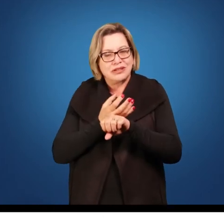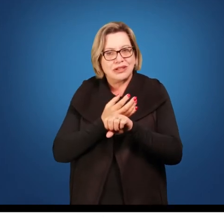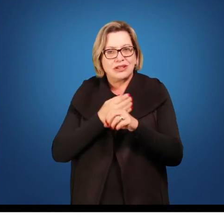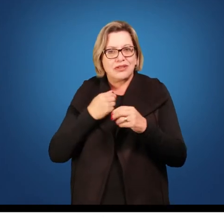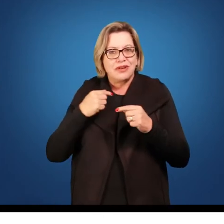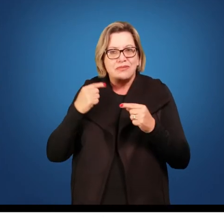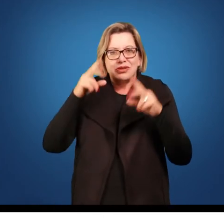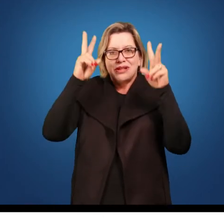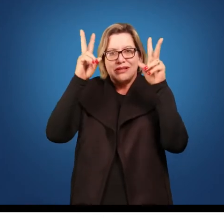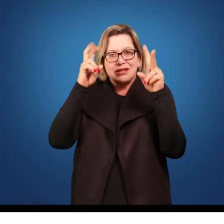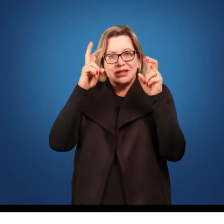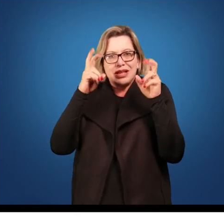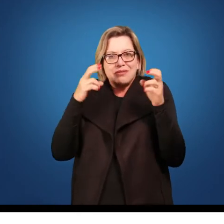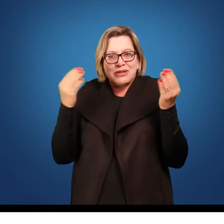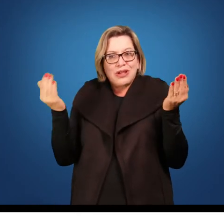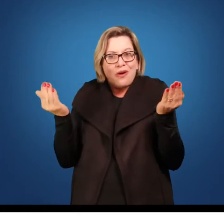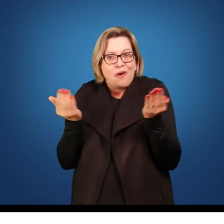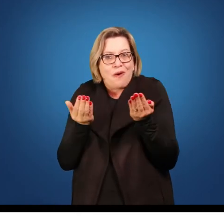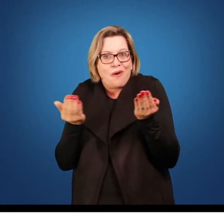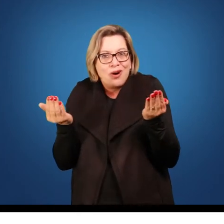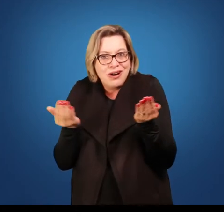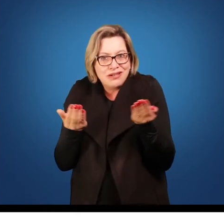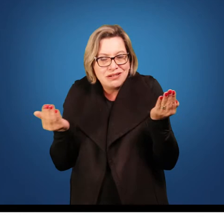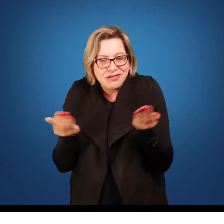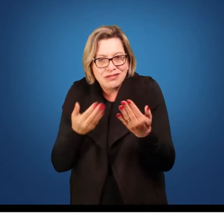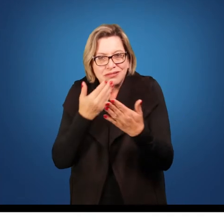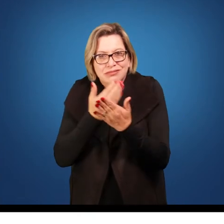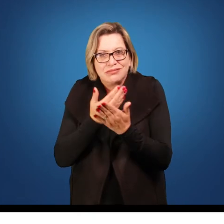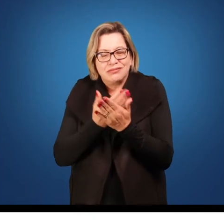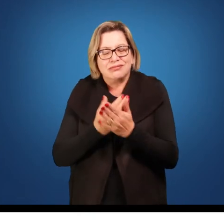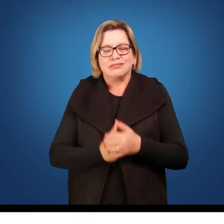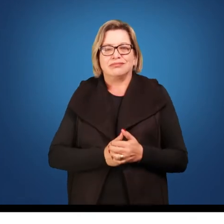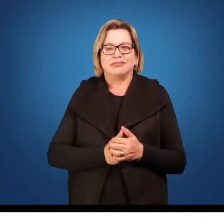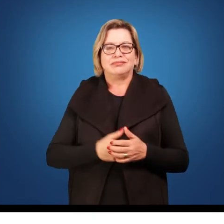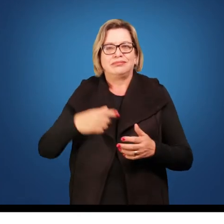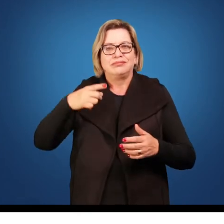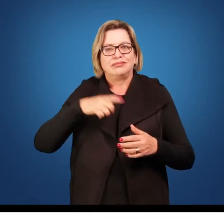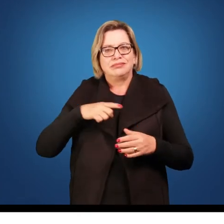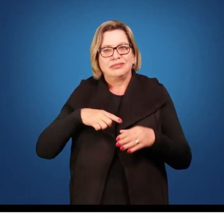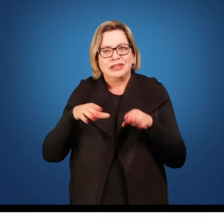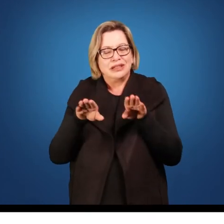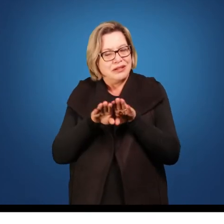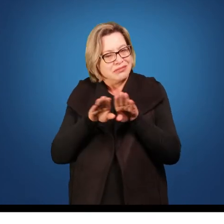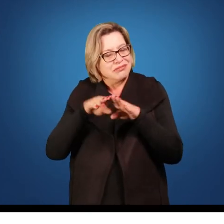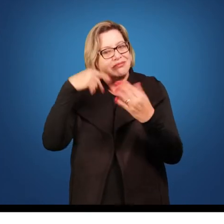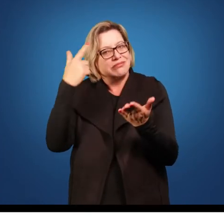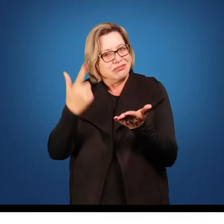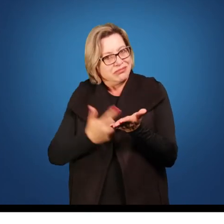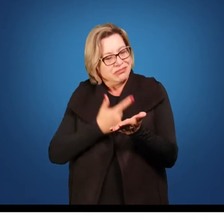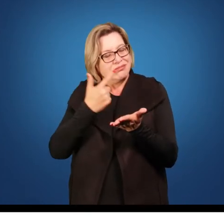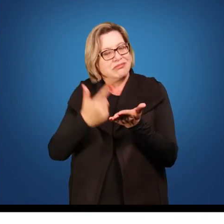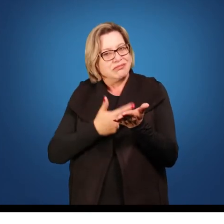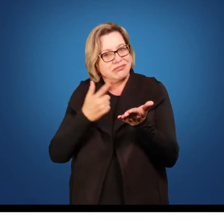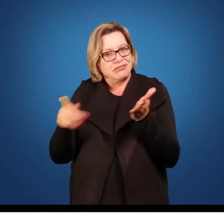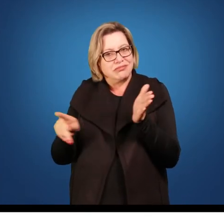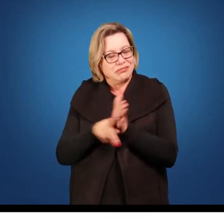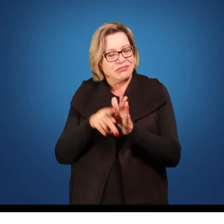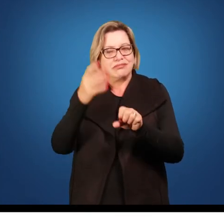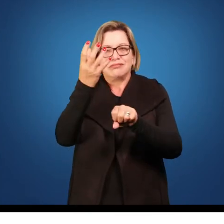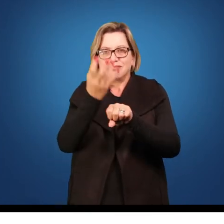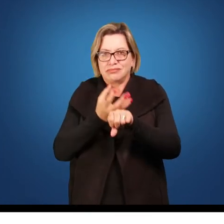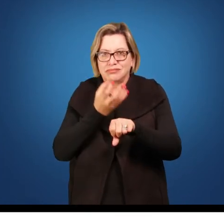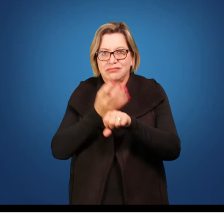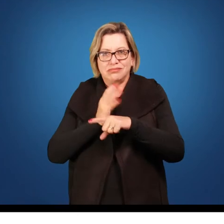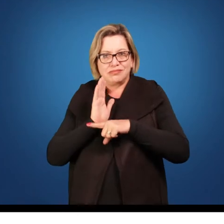as nossas temáticas do tempo presente. Nós temos também ali o nosso livro didático, que traz algumas